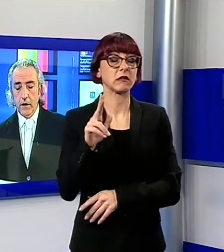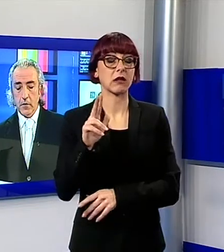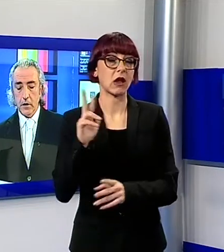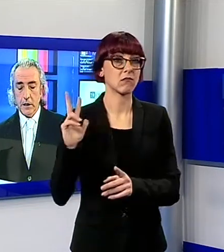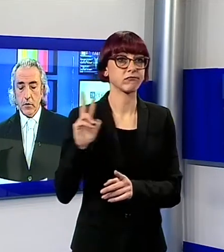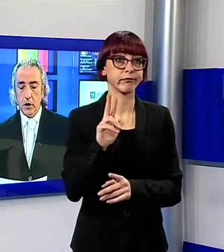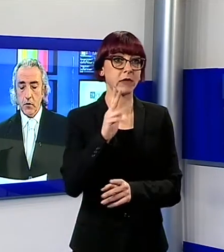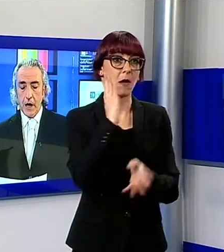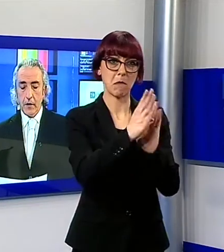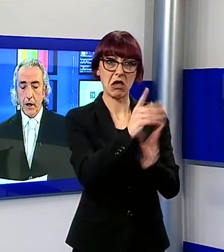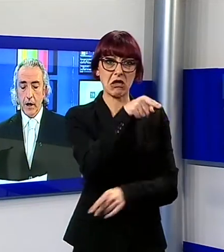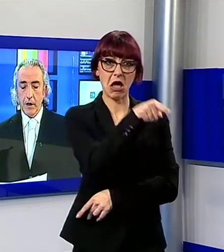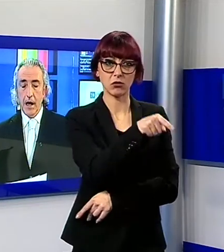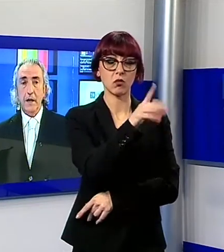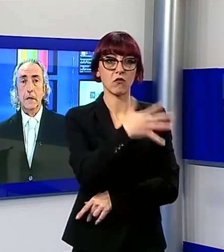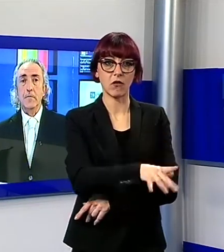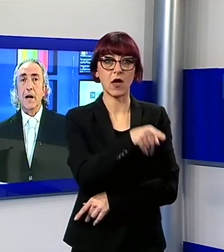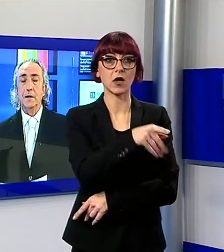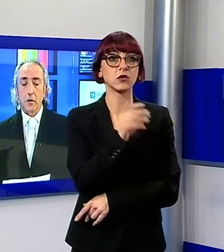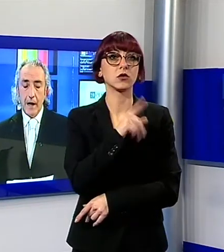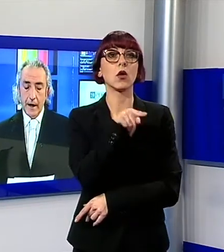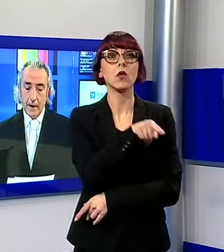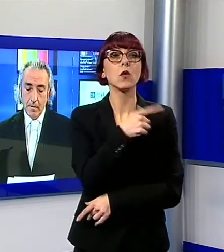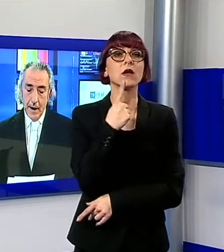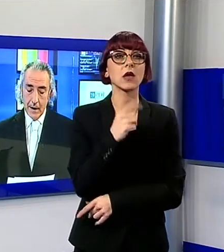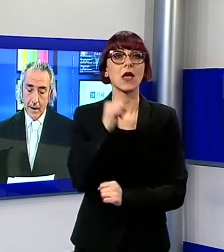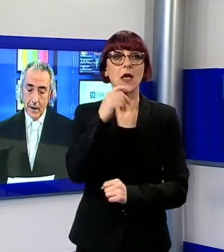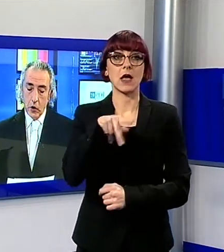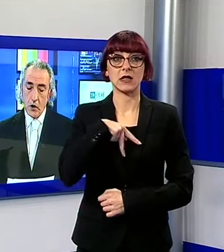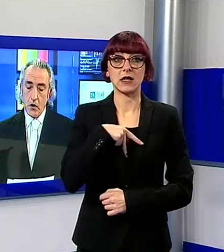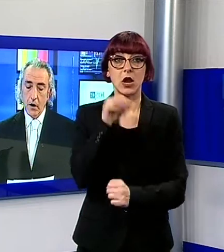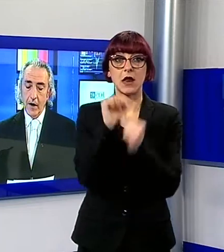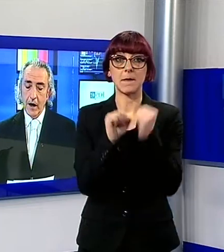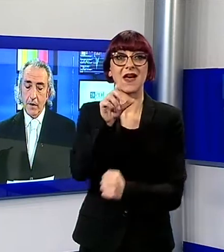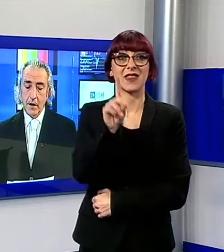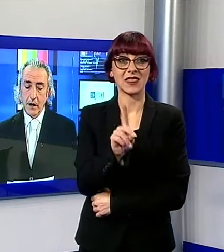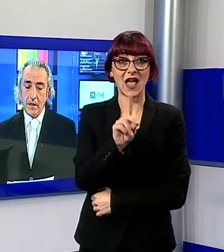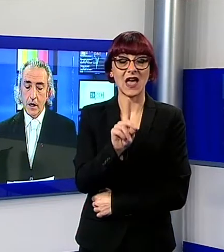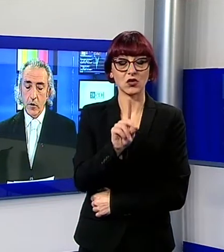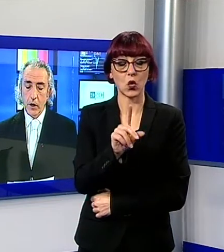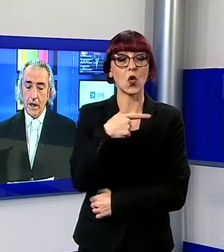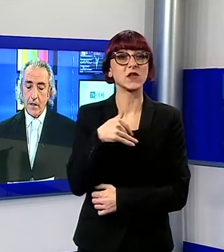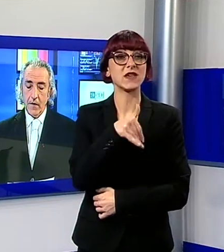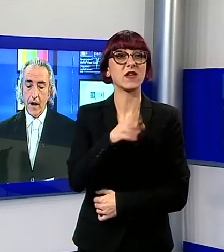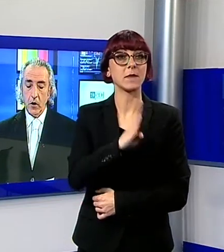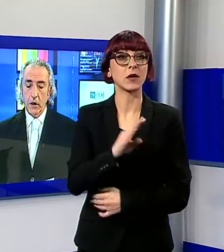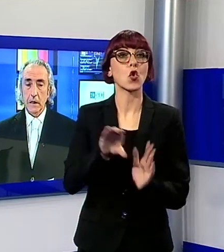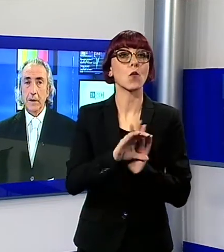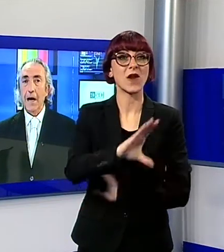fatto è stato denunciato ai carabinieri dal titolare del bar Daitose sulla via Bientinese nel comune di Castelfranco, ma al